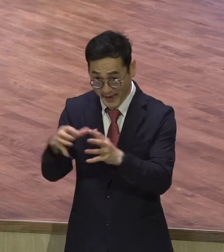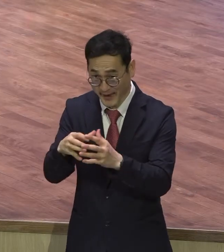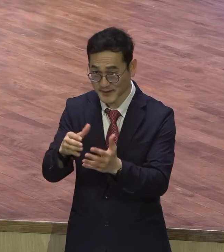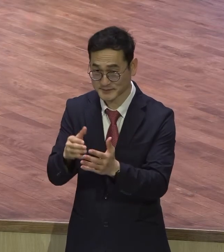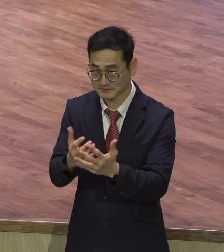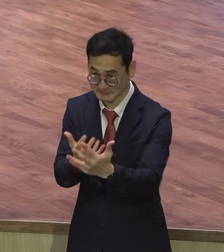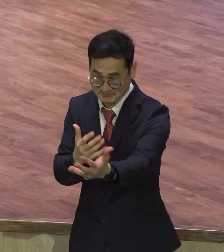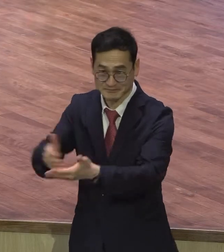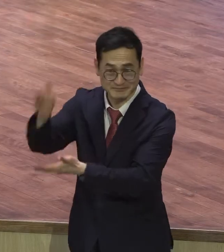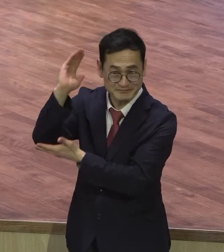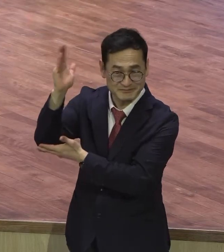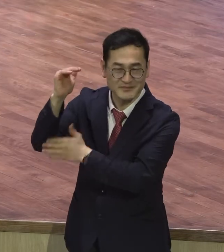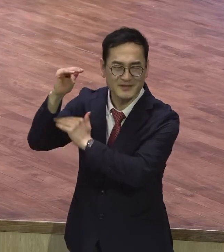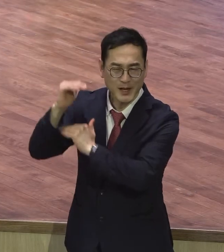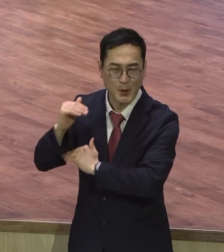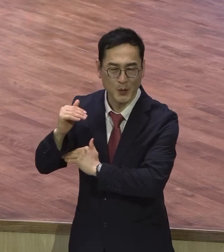잘 들으세요.